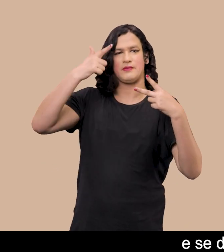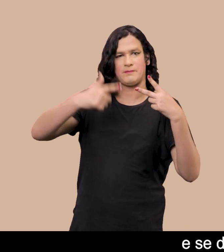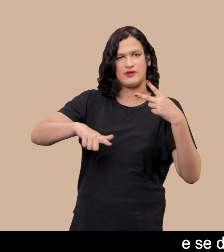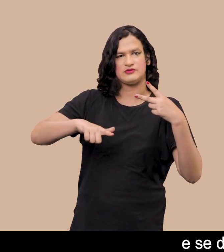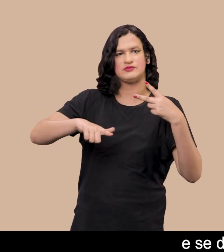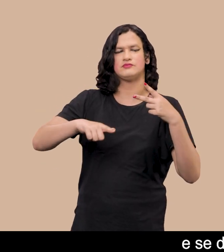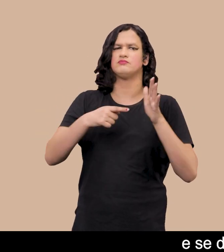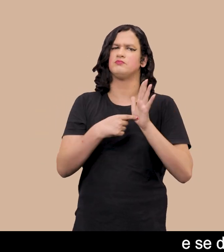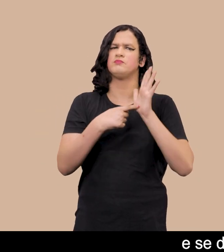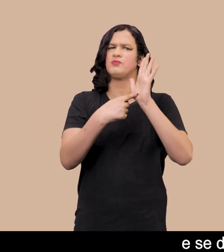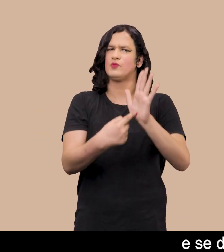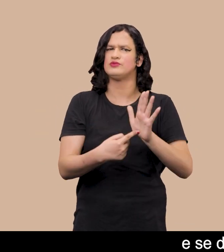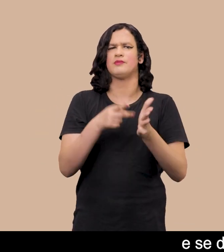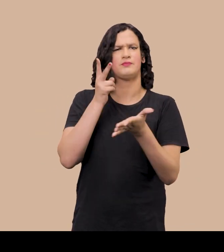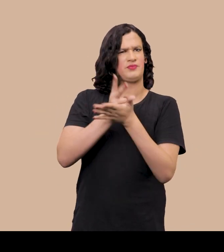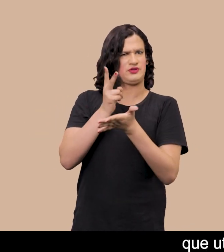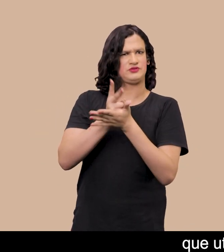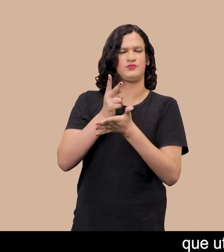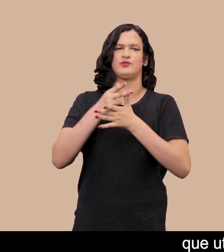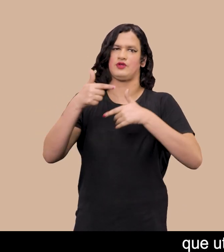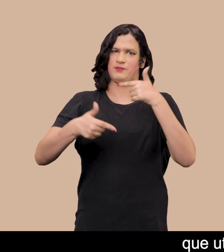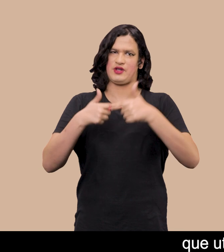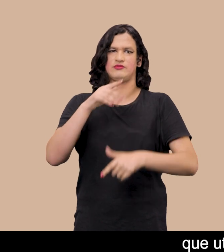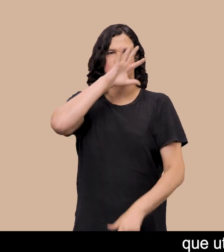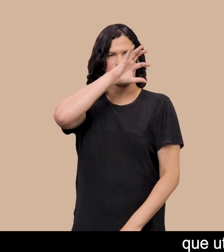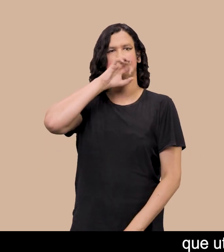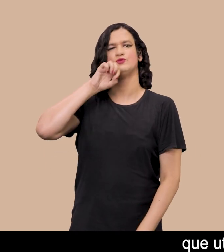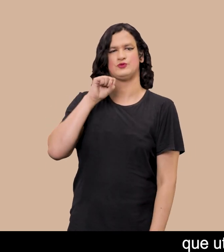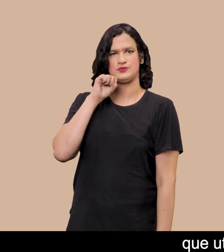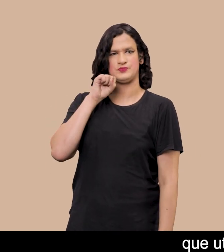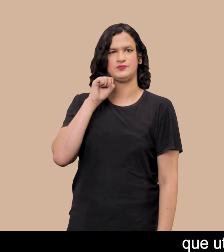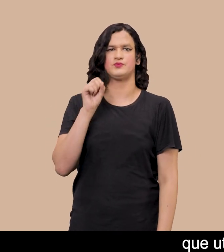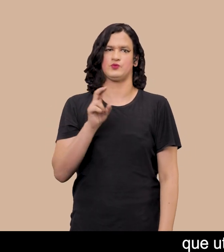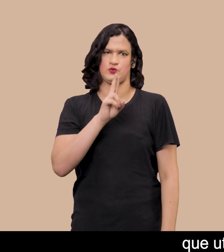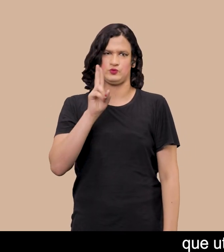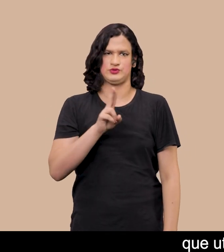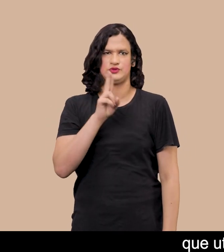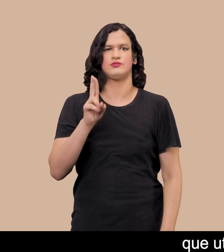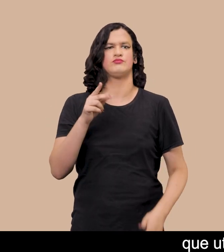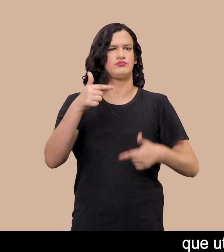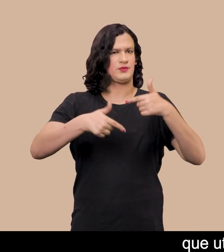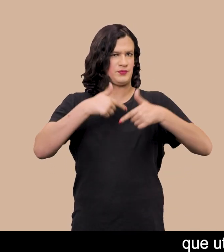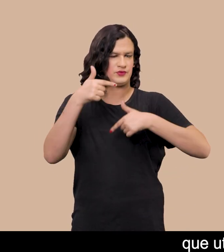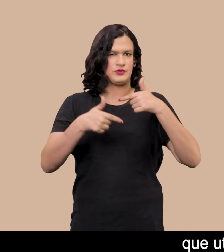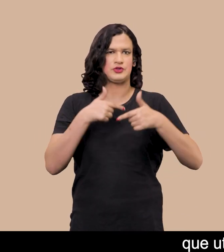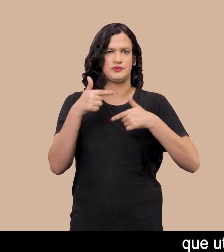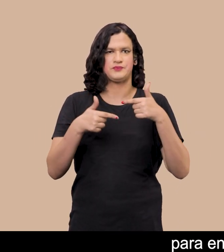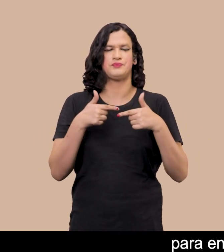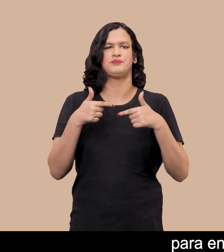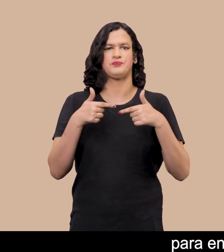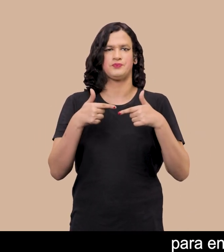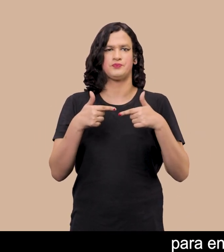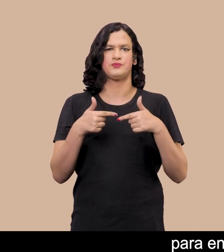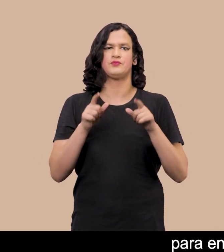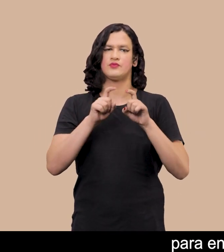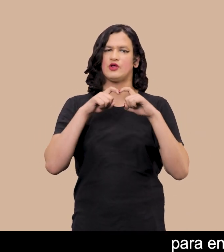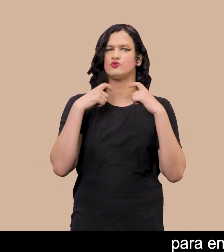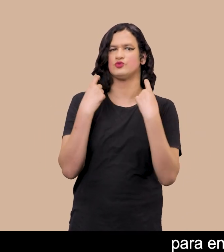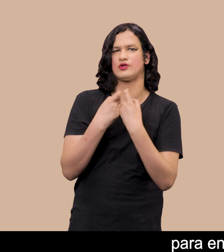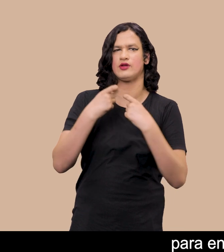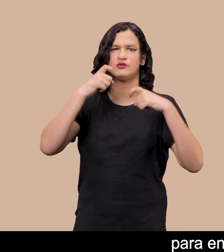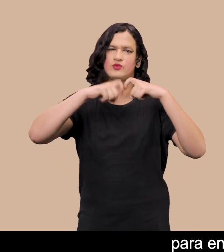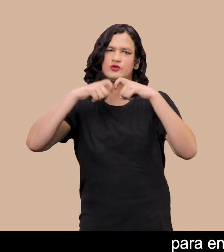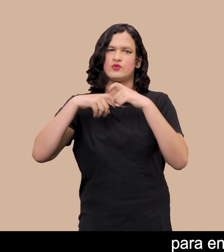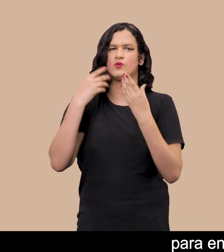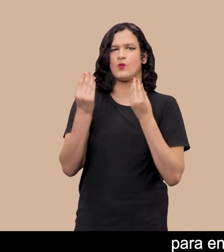se desdobram na produção de Lia de Castro Que utiliza do trabalho sexual E da colaboração com seus clientes Para entender como as